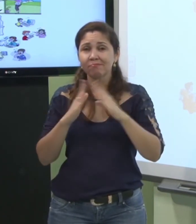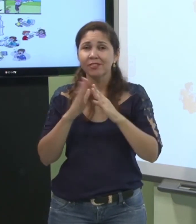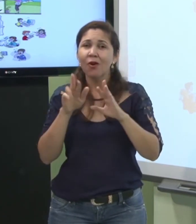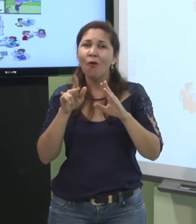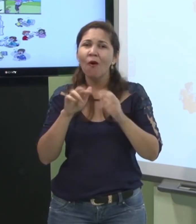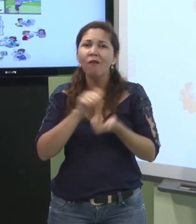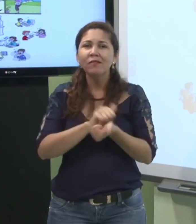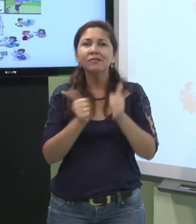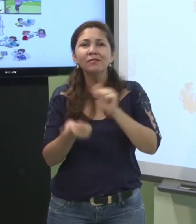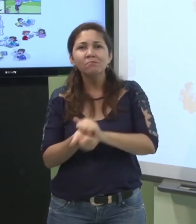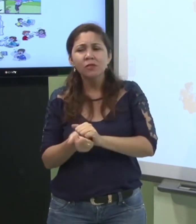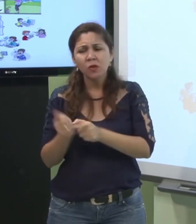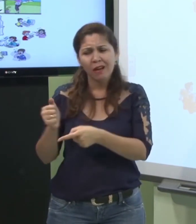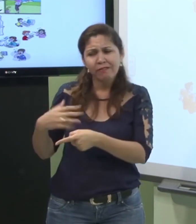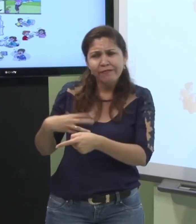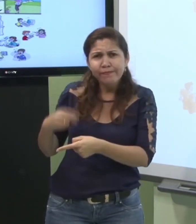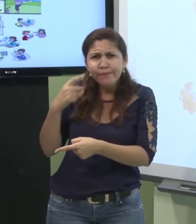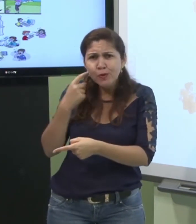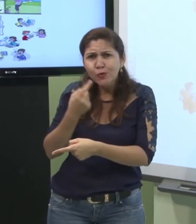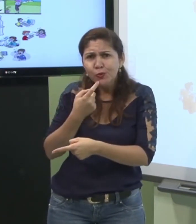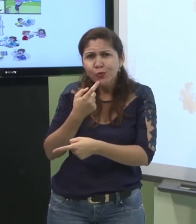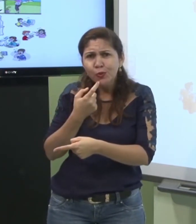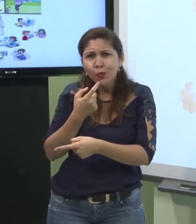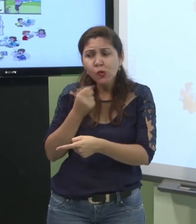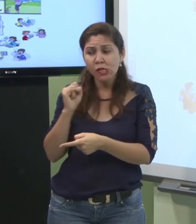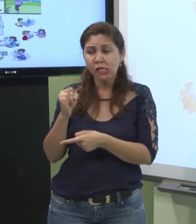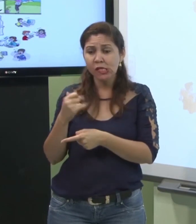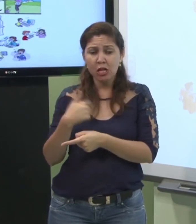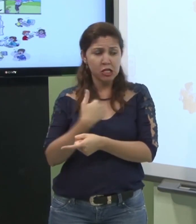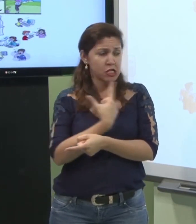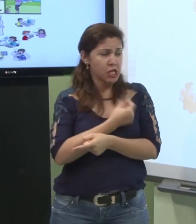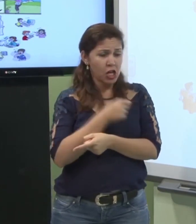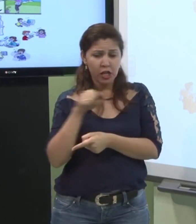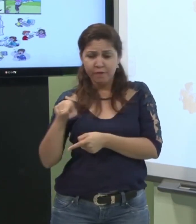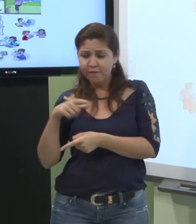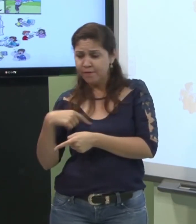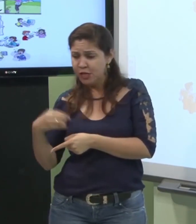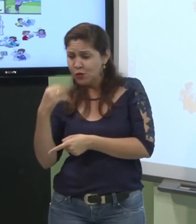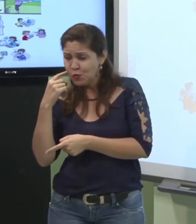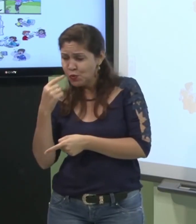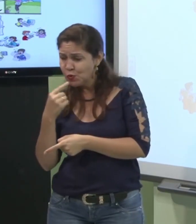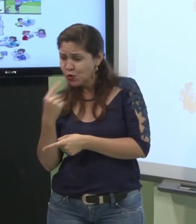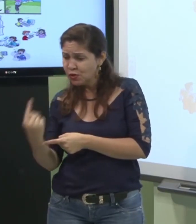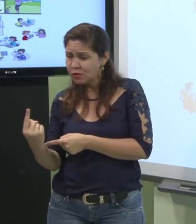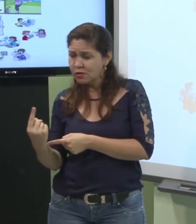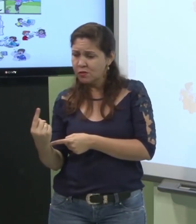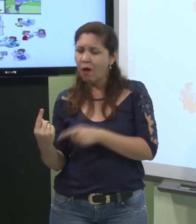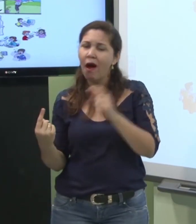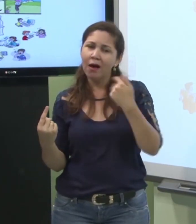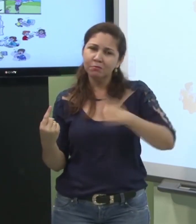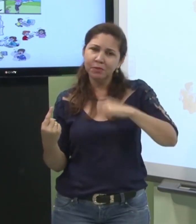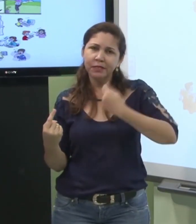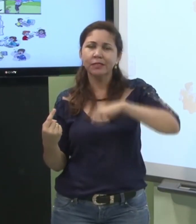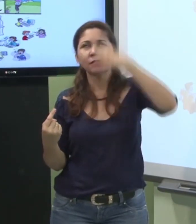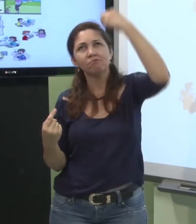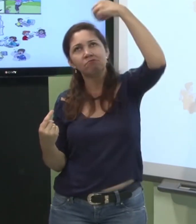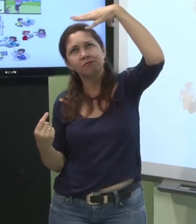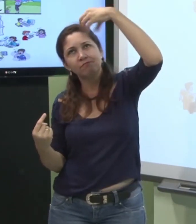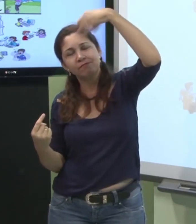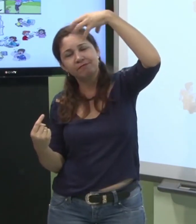Aí quando toca a campainha a campainha pega e faz o barulho sonoro aí se tiver só um surdo